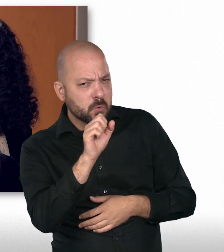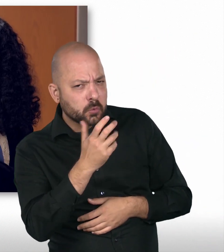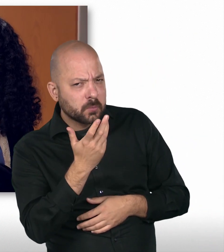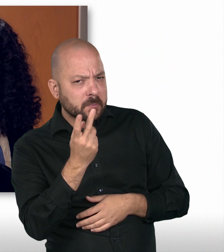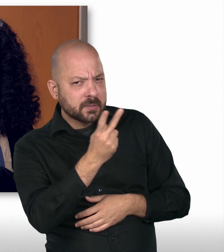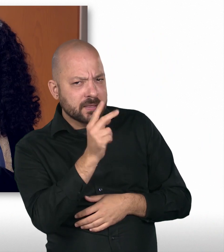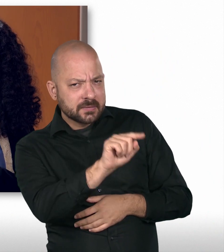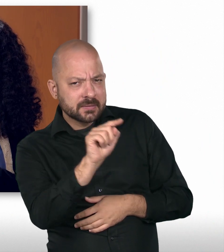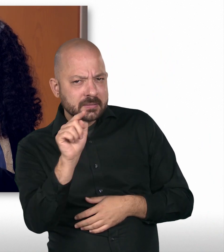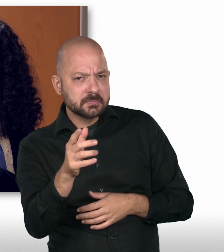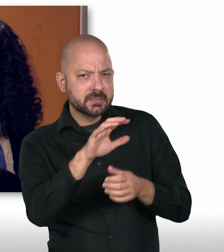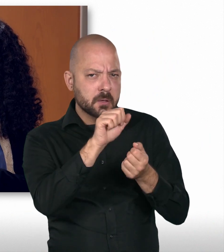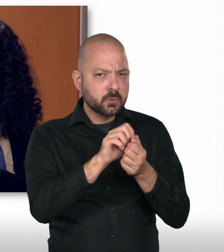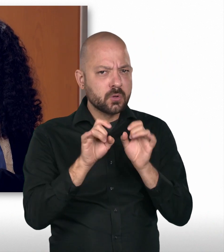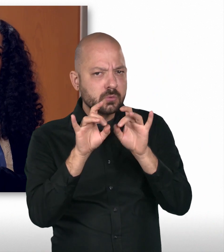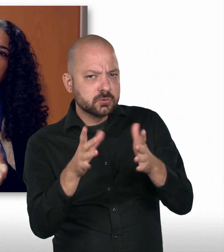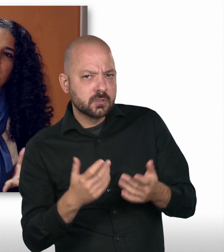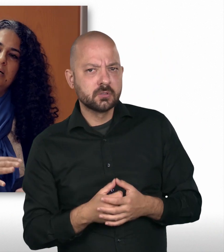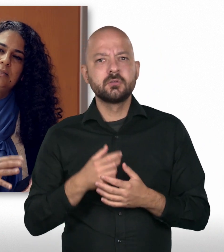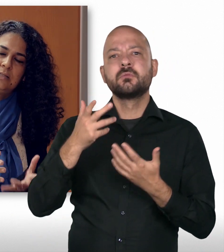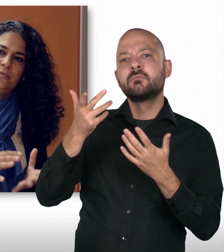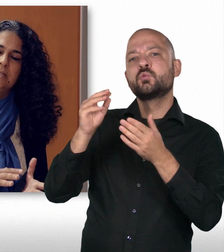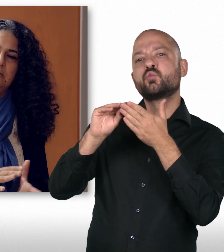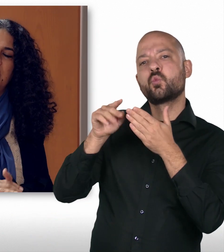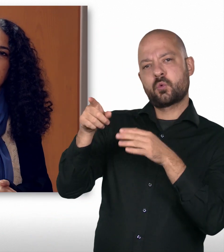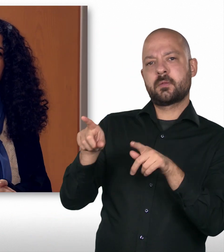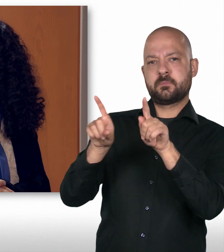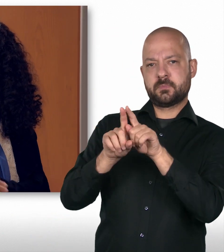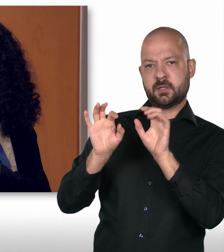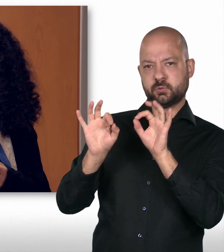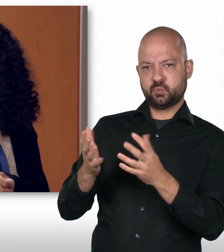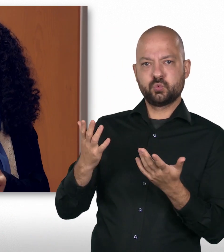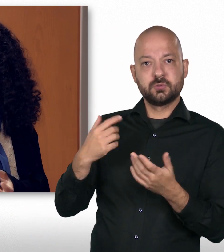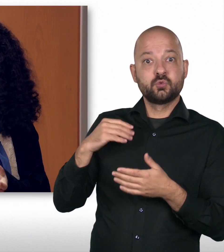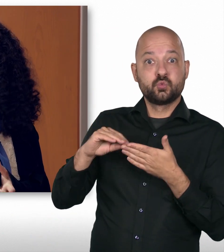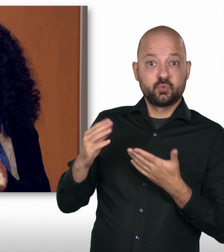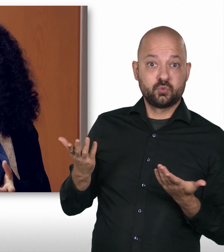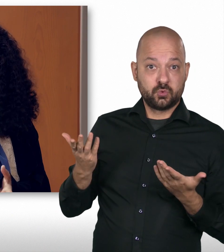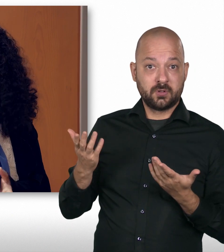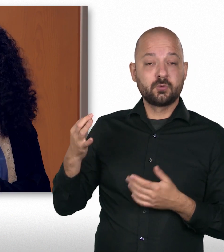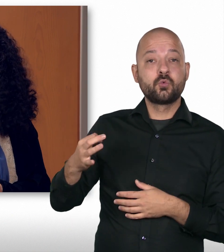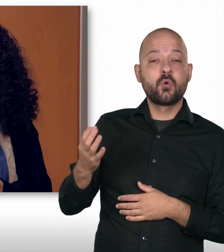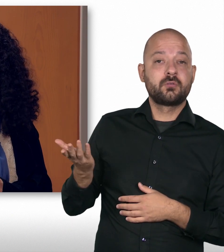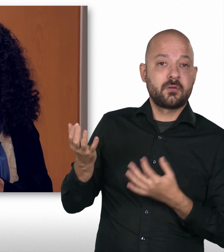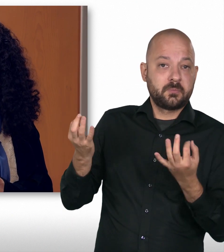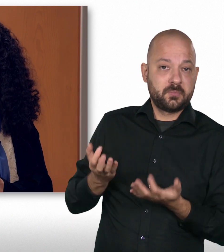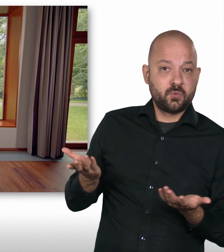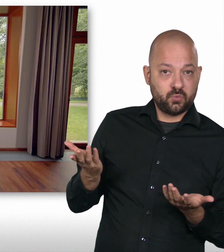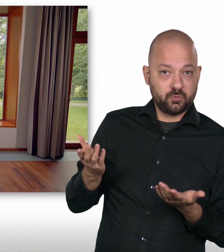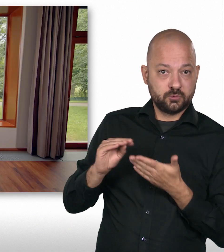Schulen da passen, weil meine Tochter auch nach, also wenn sie fertig ist mit der Schule, da auch ein Studium anfangen könnte. Da kann man sie